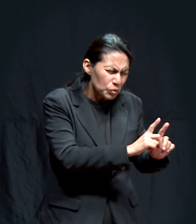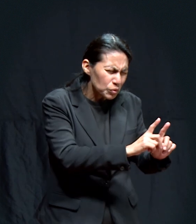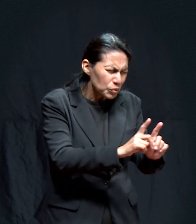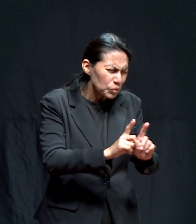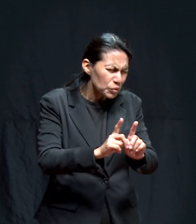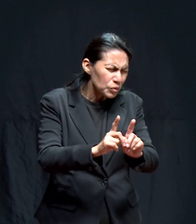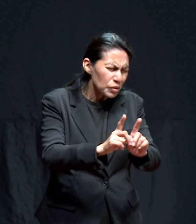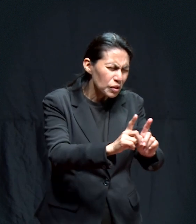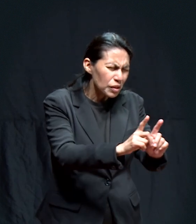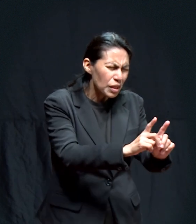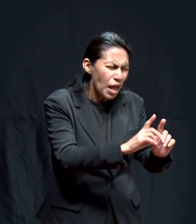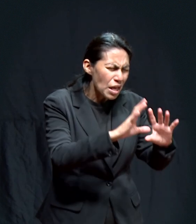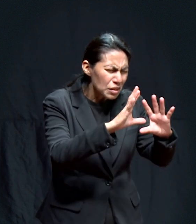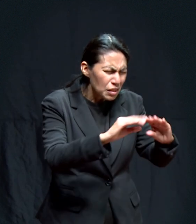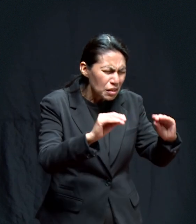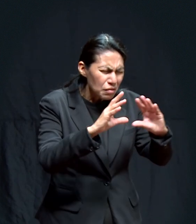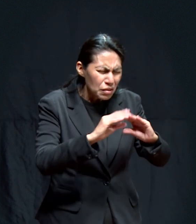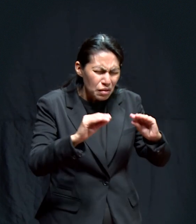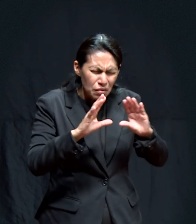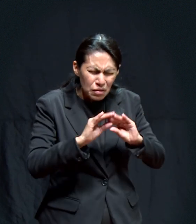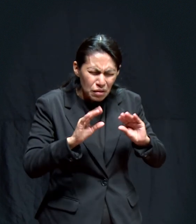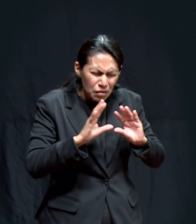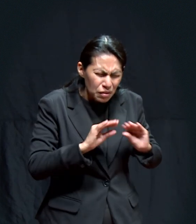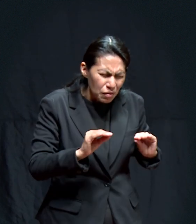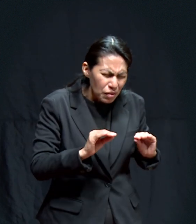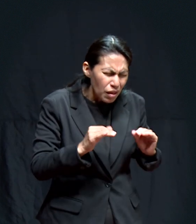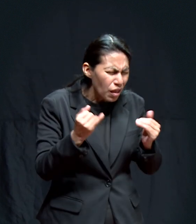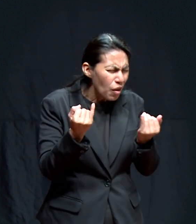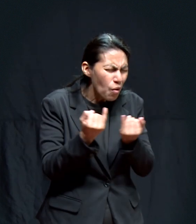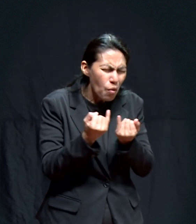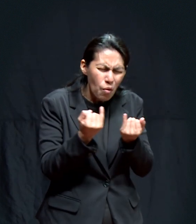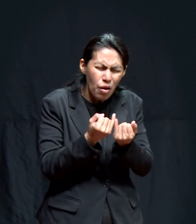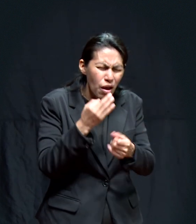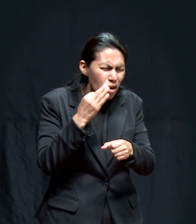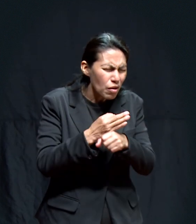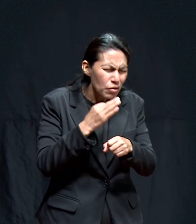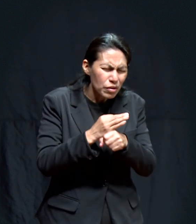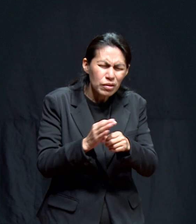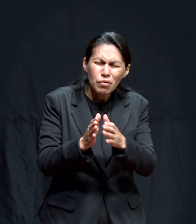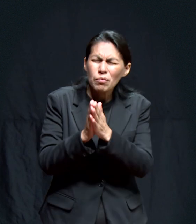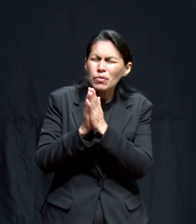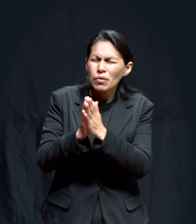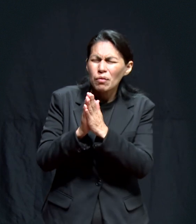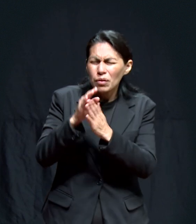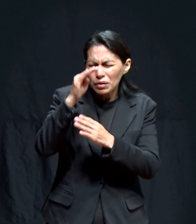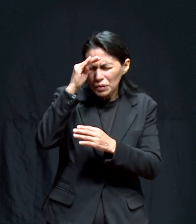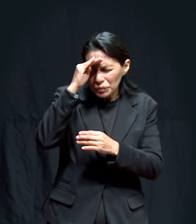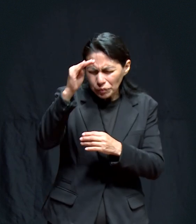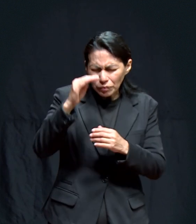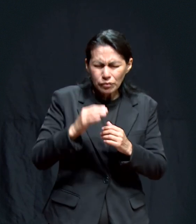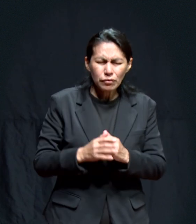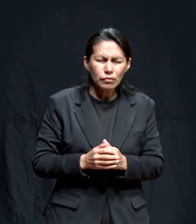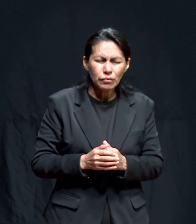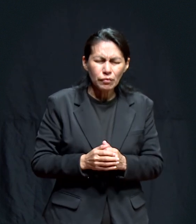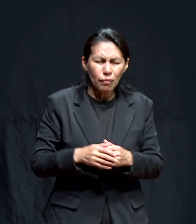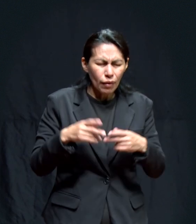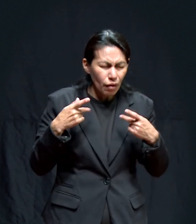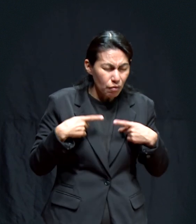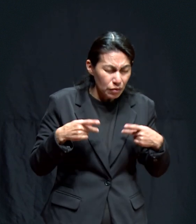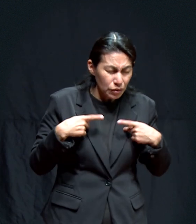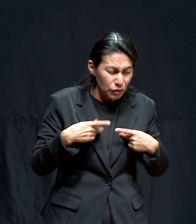Así ayuda A toda esa gente A contemplarte Y a sentir Señor Que tú estás ahí